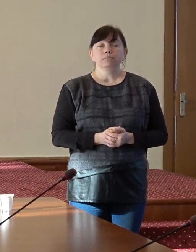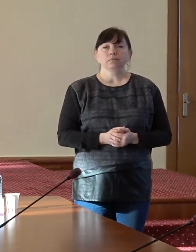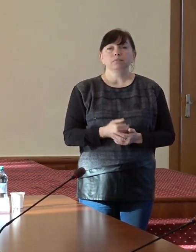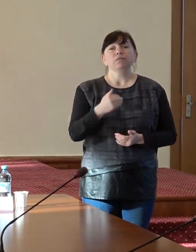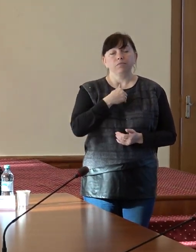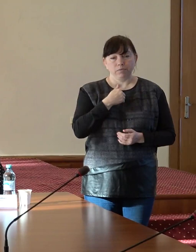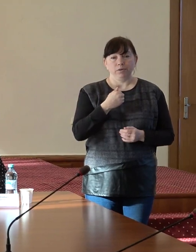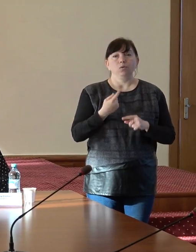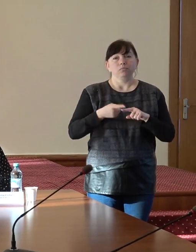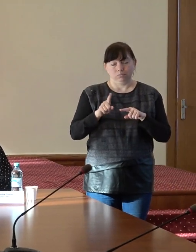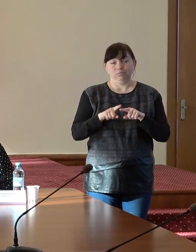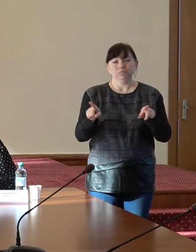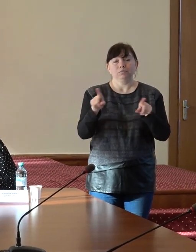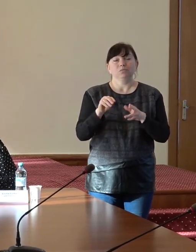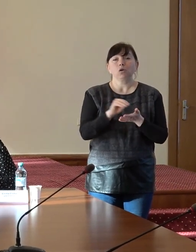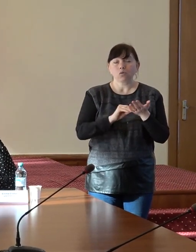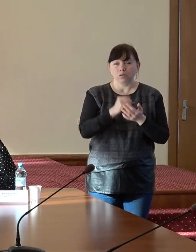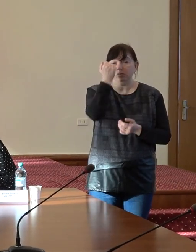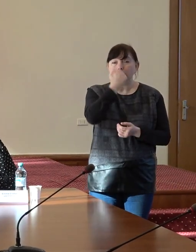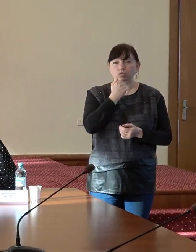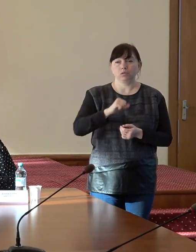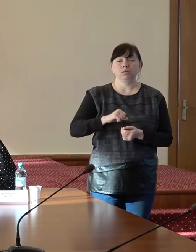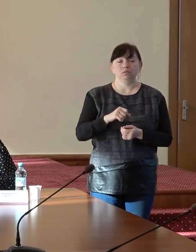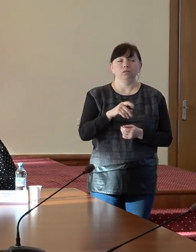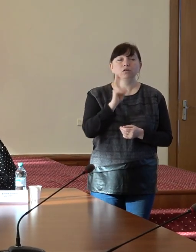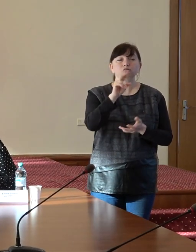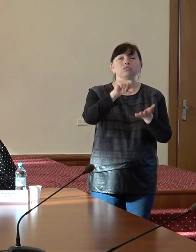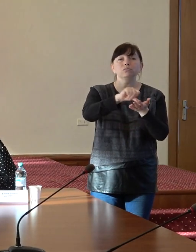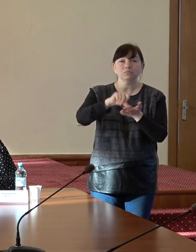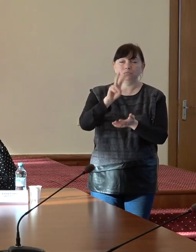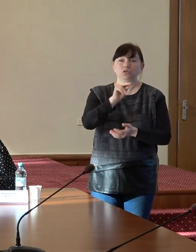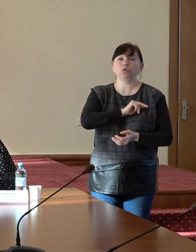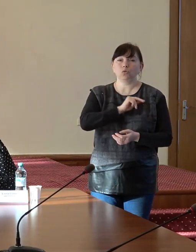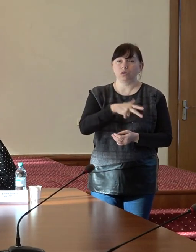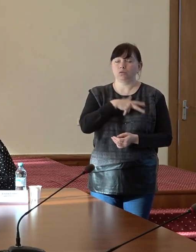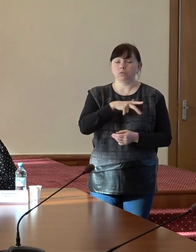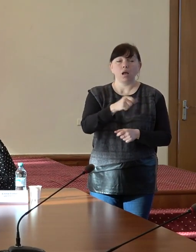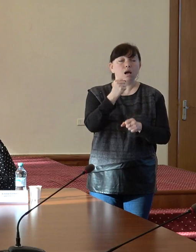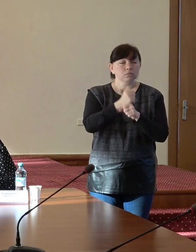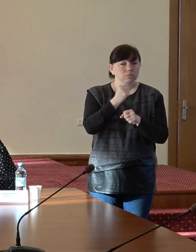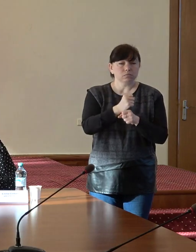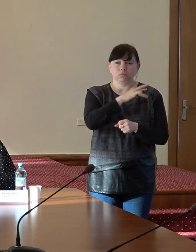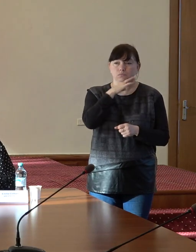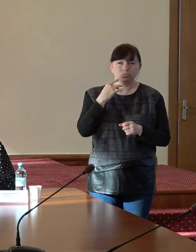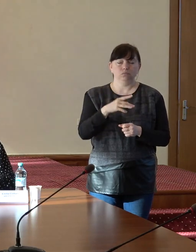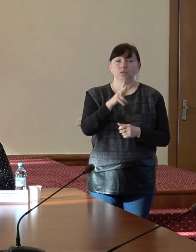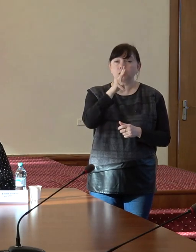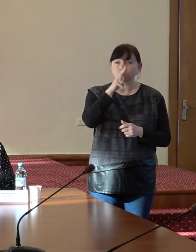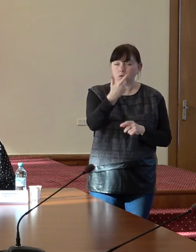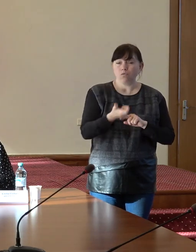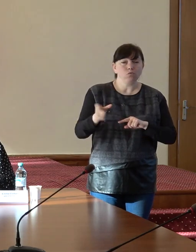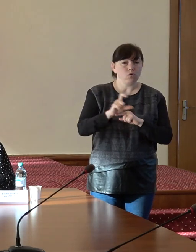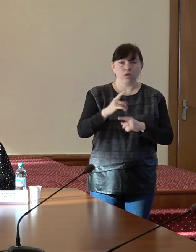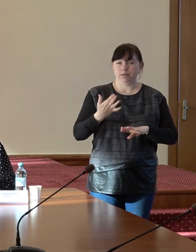vreau și pe această cale încă o dată să mulțumesc colegilor noștri din prima linie cum spuneau ei au făcut față la trei ani foarte